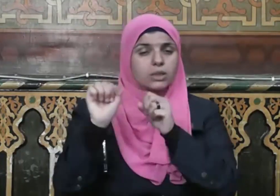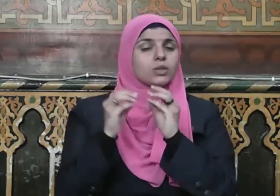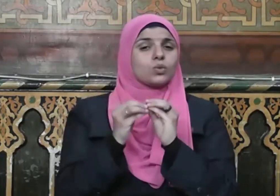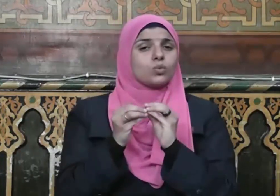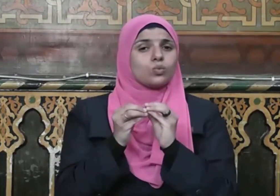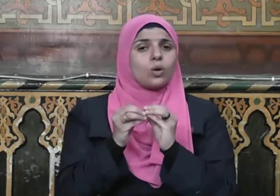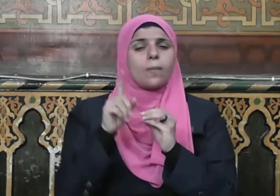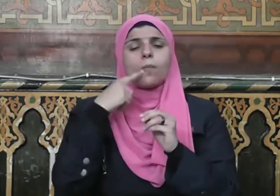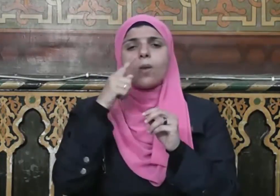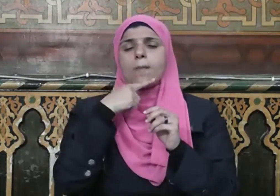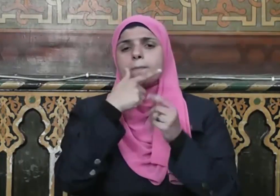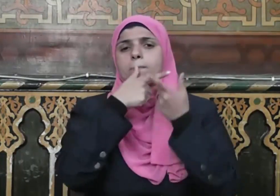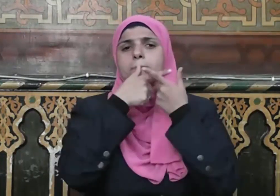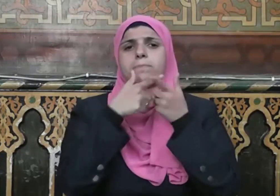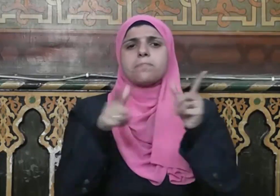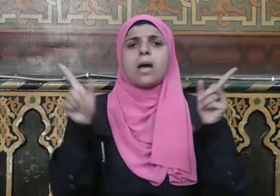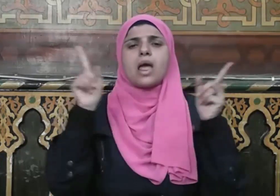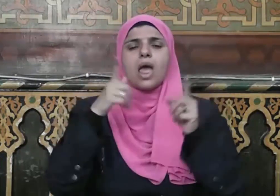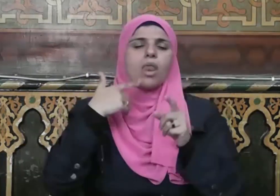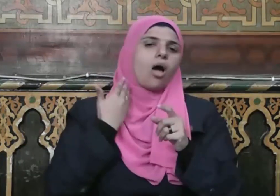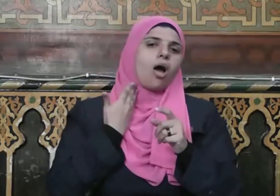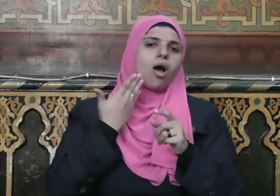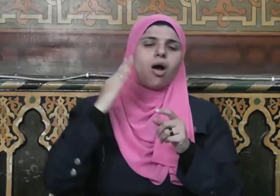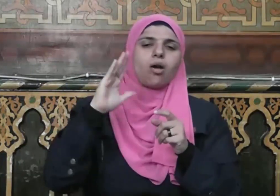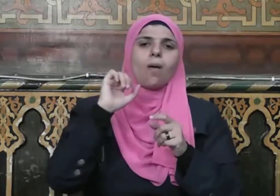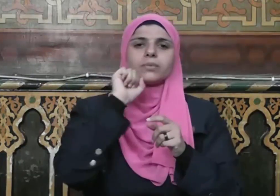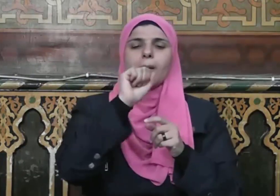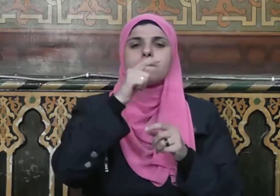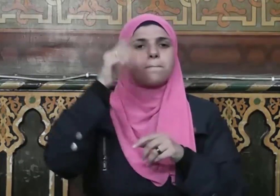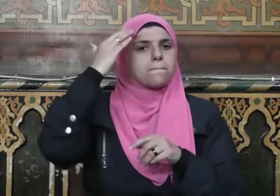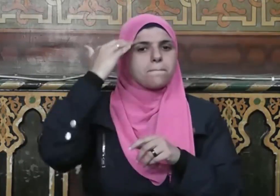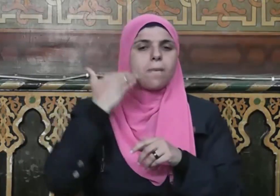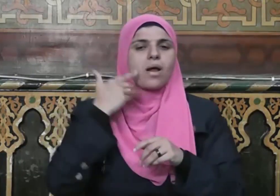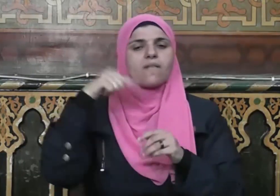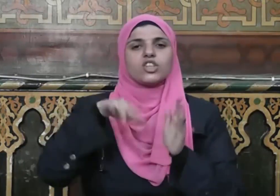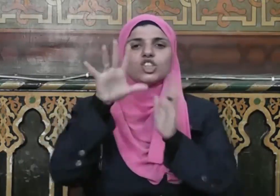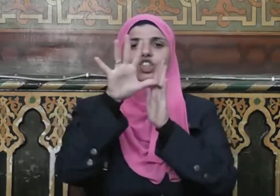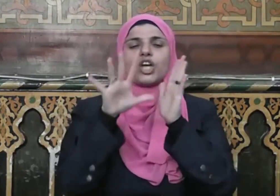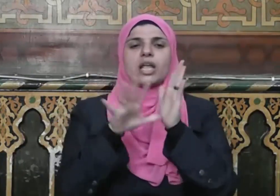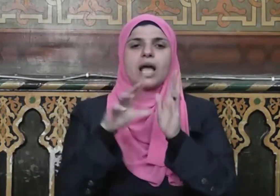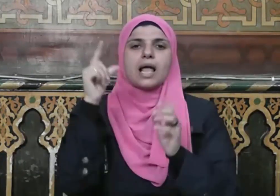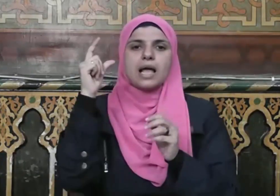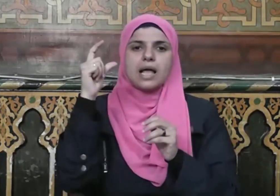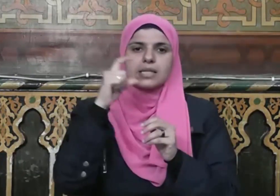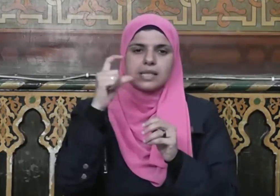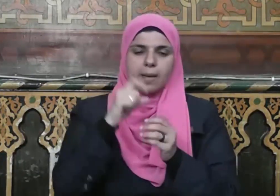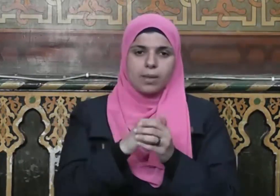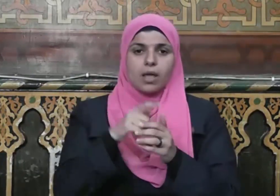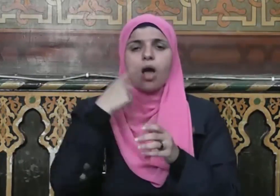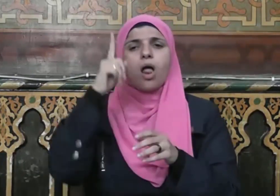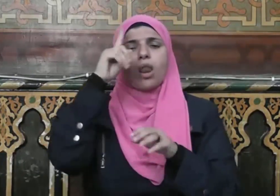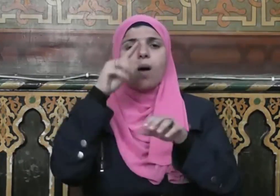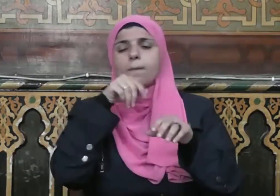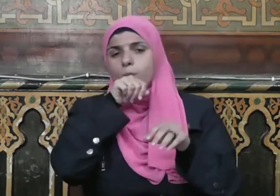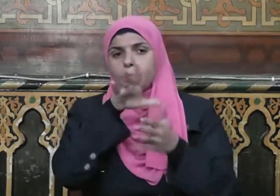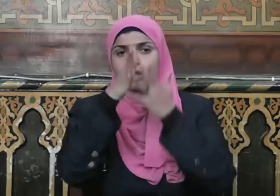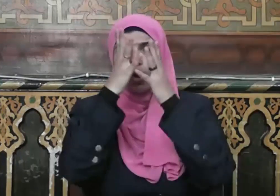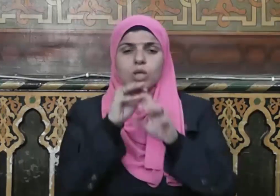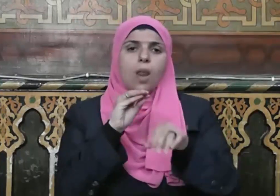خطبة الوداع بيان قدر المرأة ومكانتها في الشريعة الإسلامية فقد أوصى